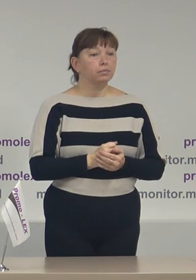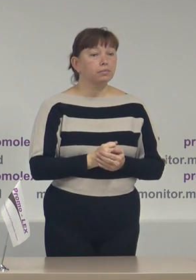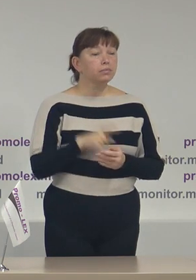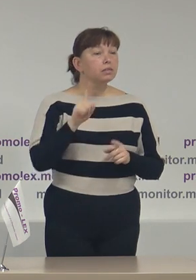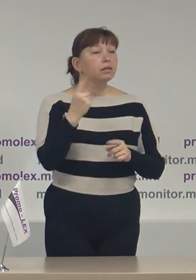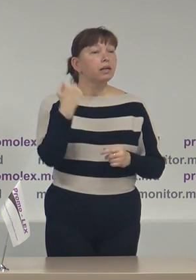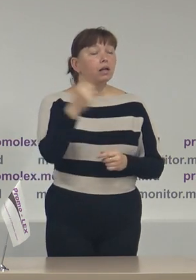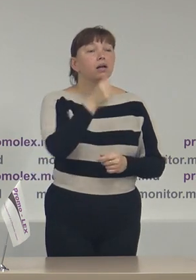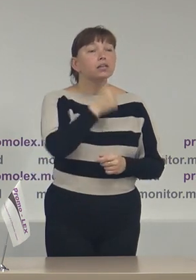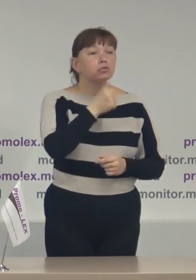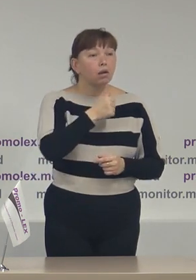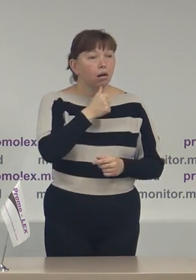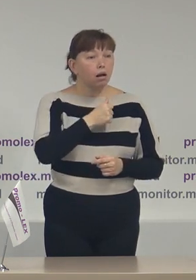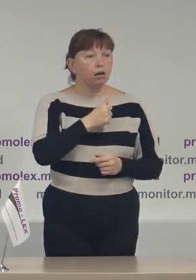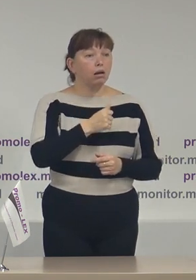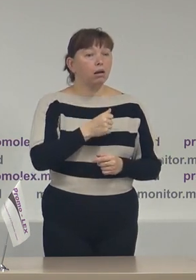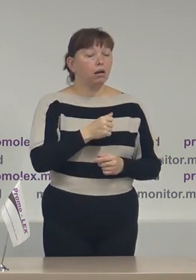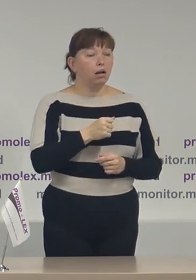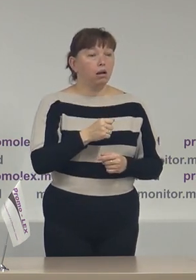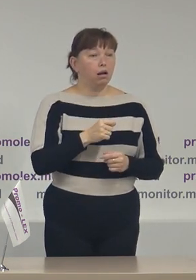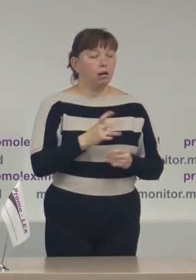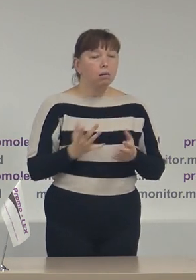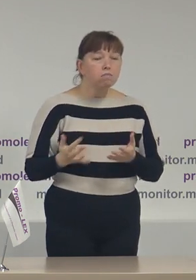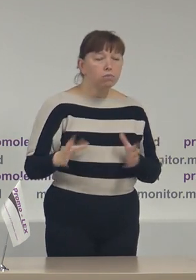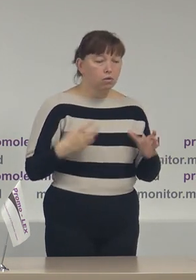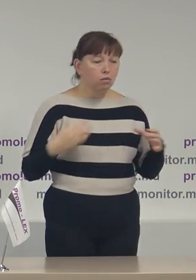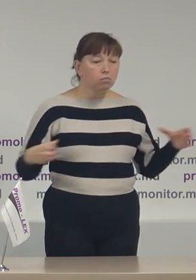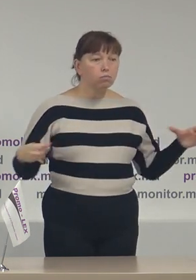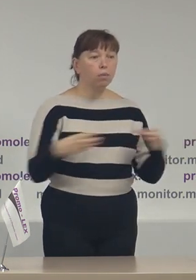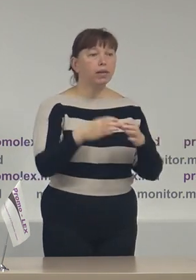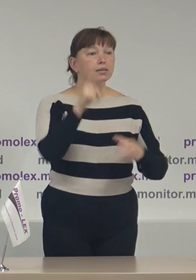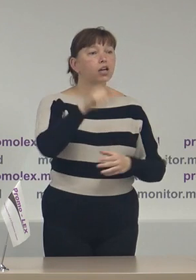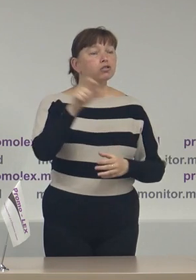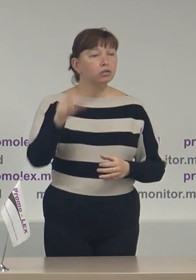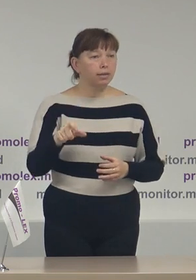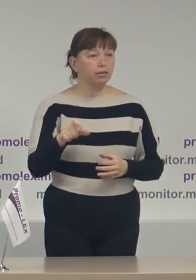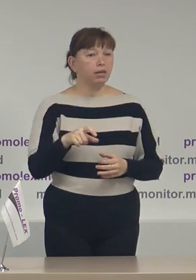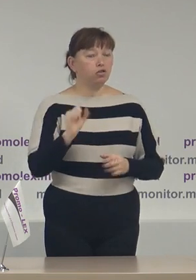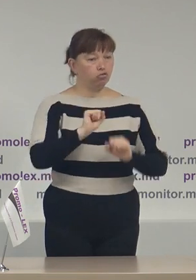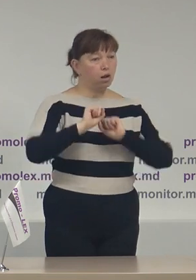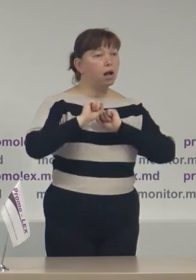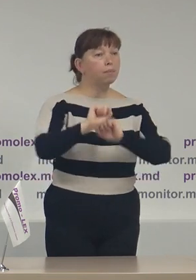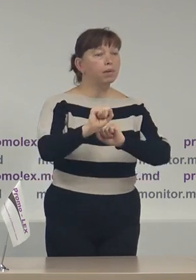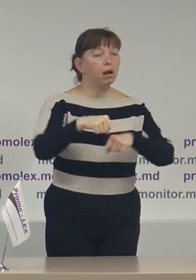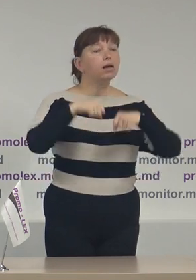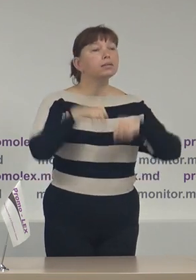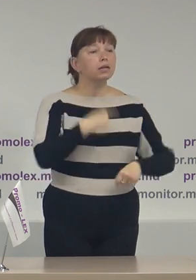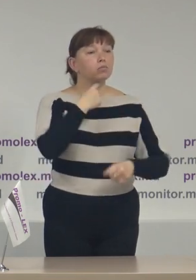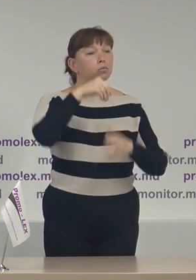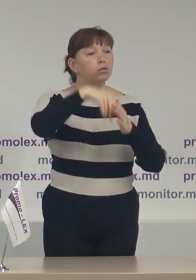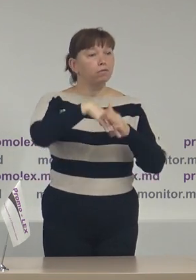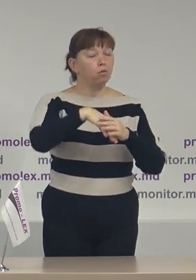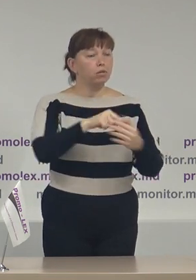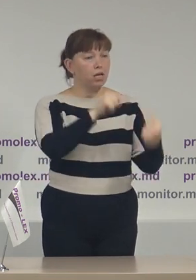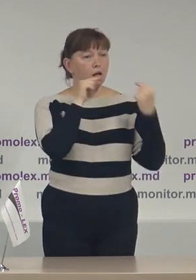încercarea de a mobiliza cetățenii și a apăra dreptul de vot